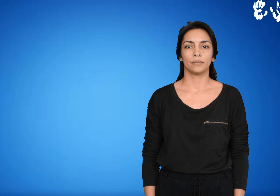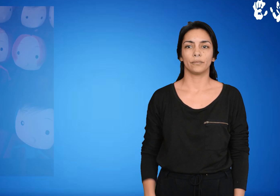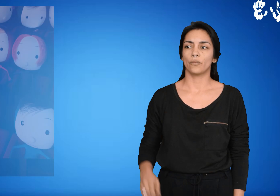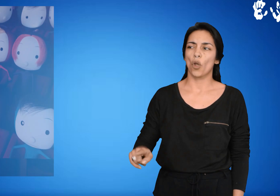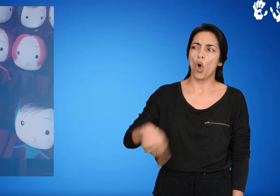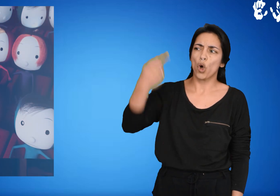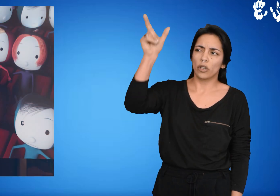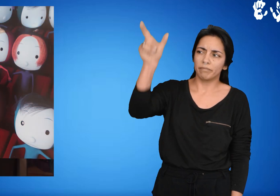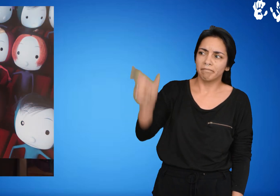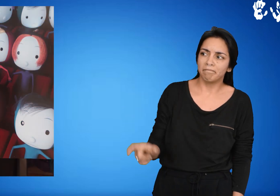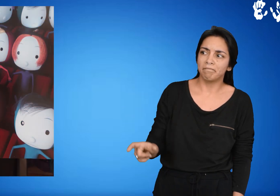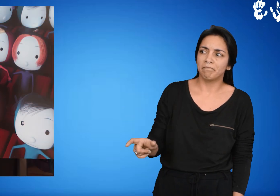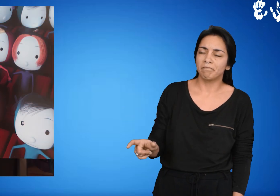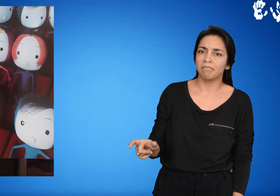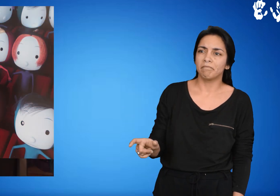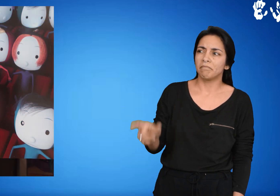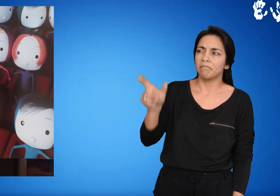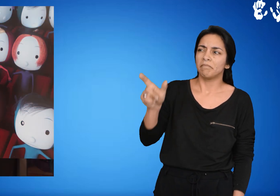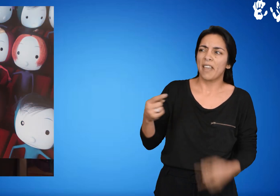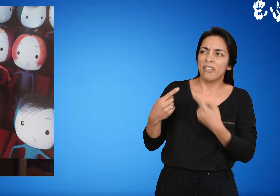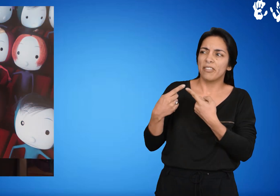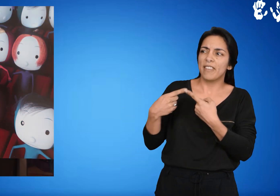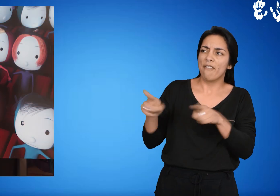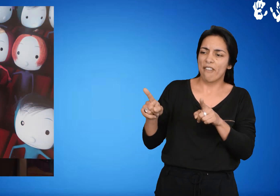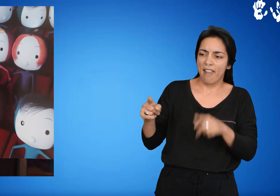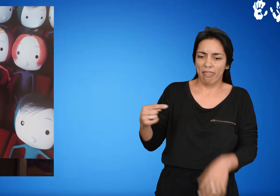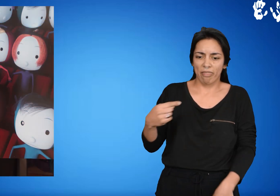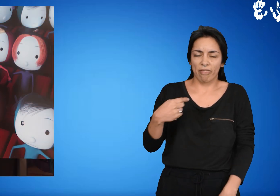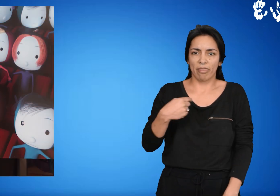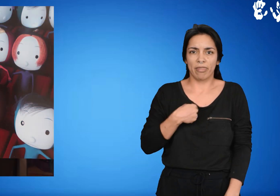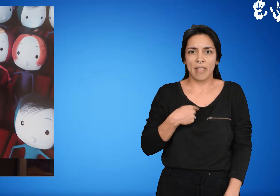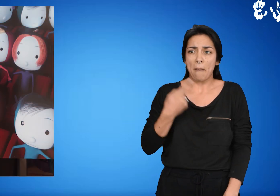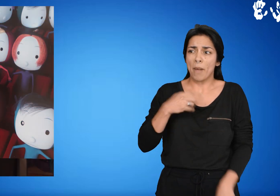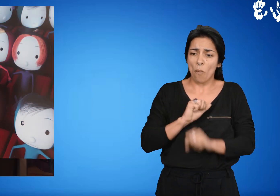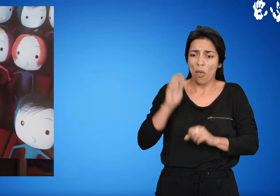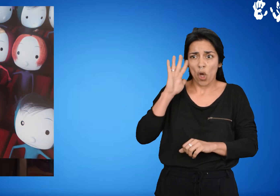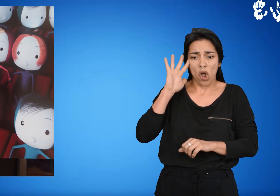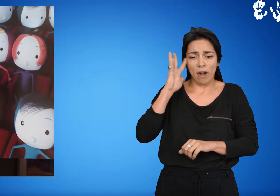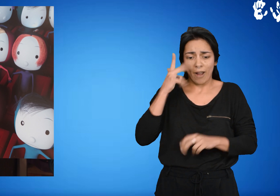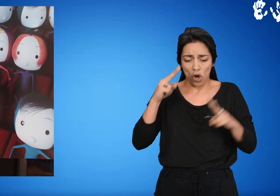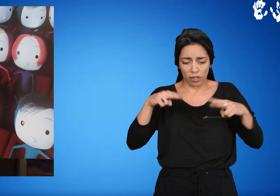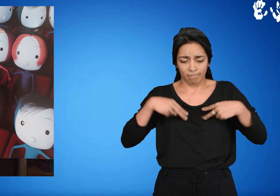El otro. Aquel que no soy yo, pero que me hace reconocerme como uno.